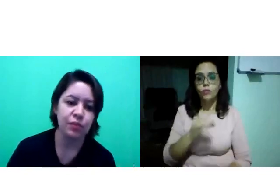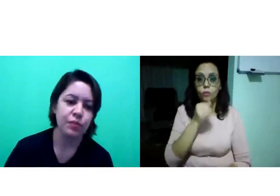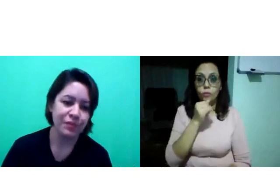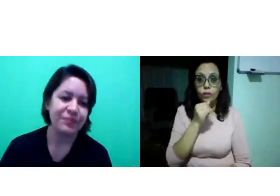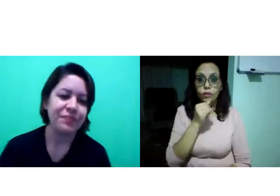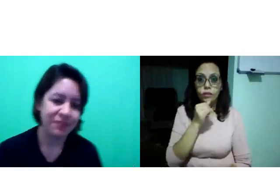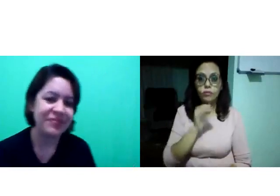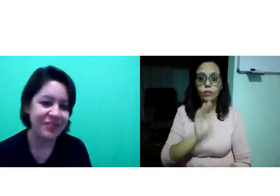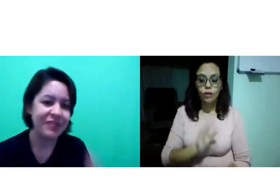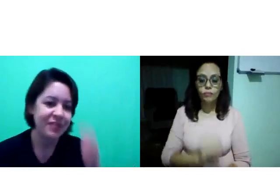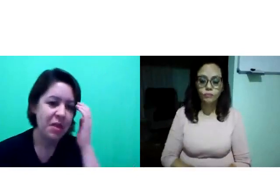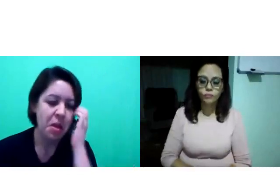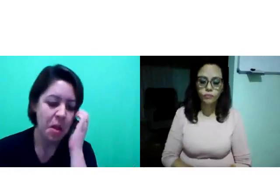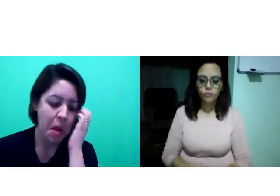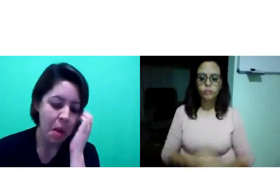negação.